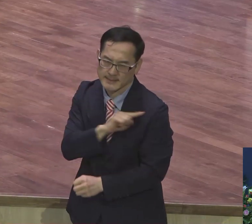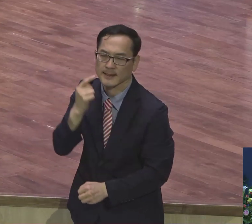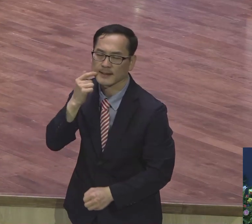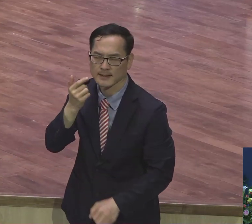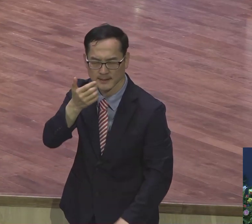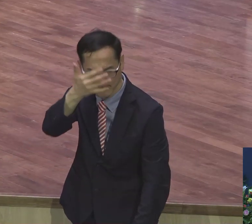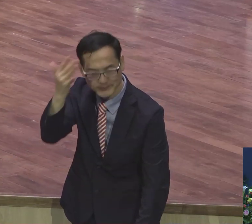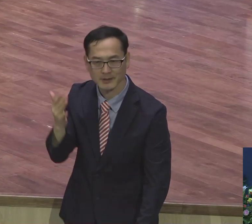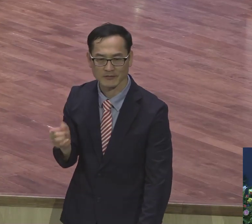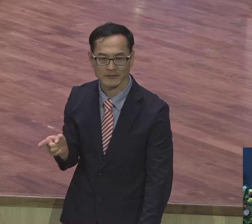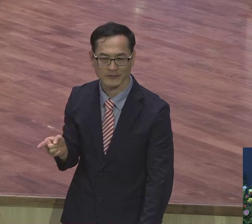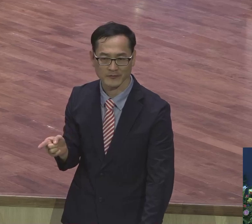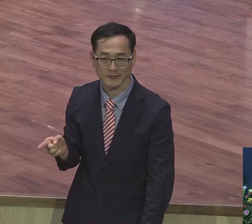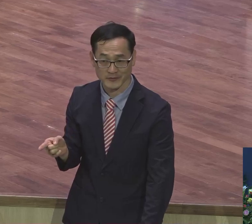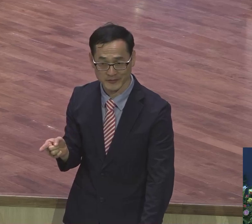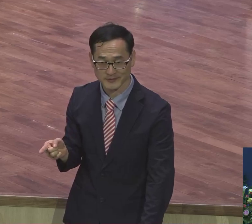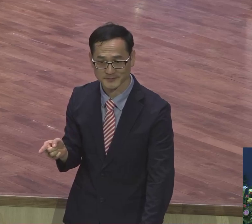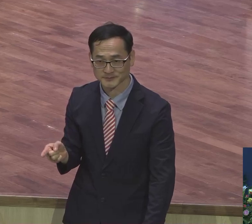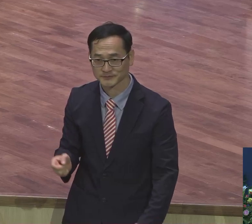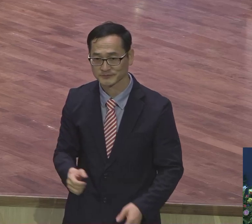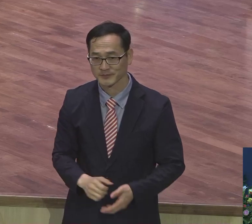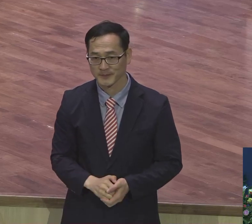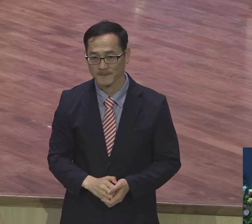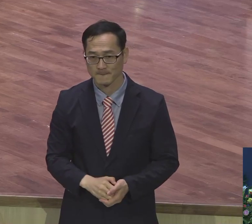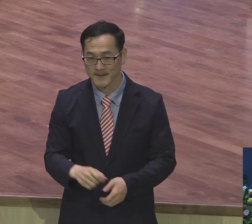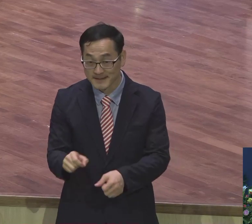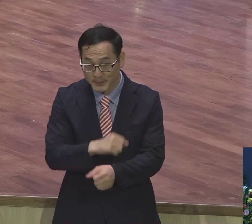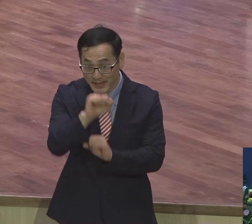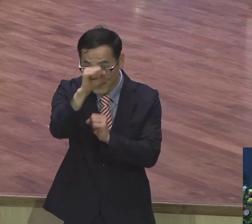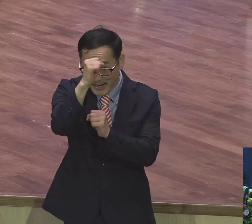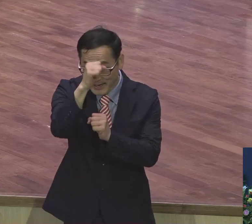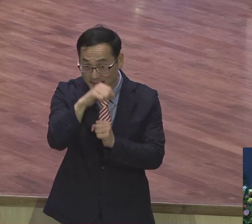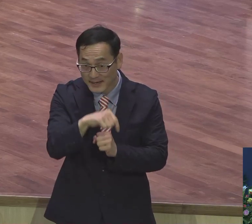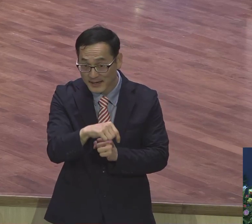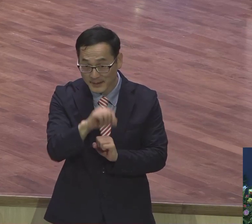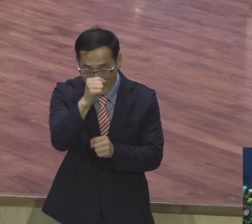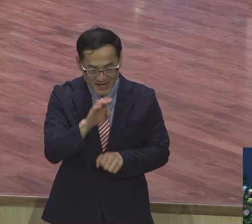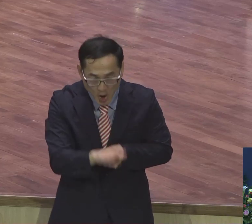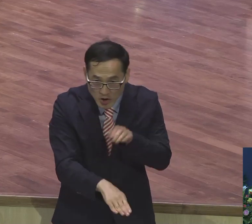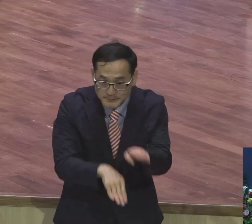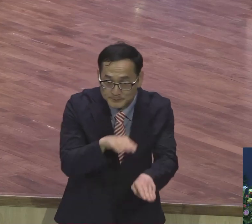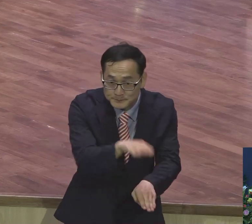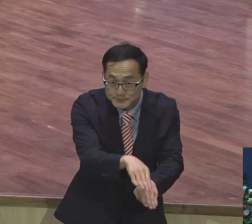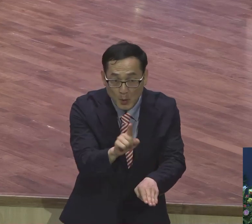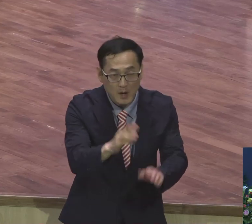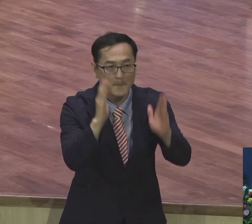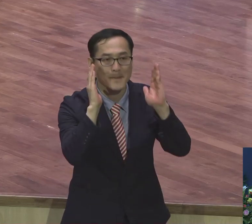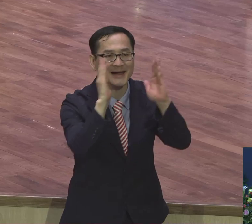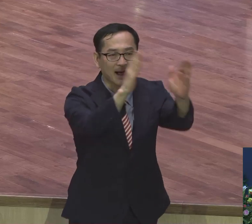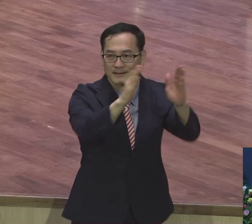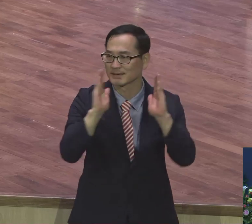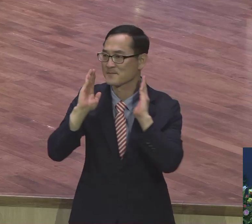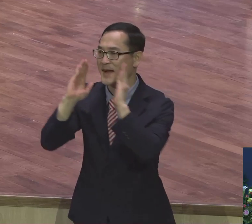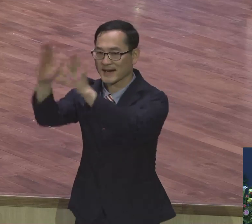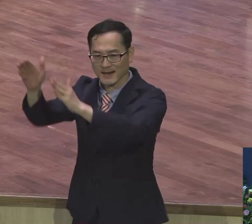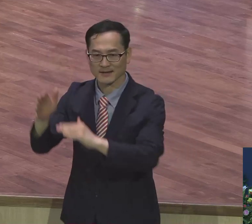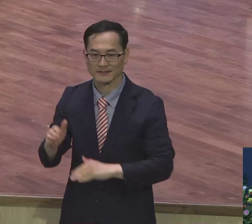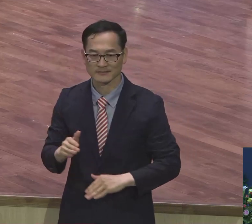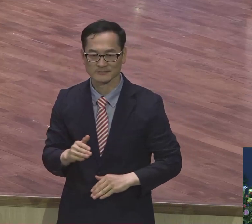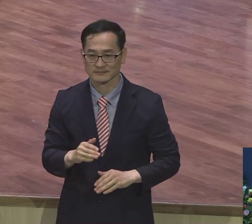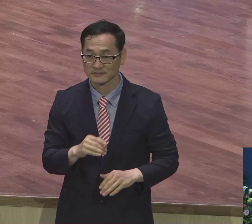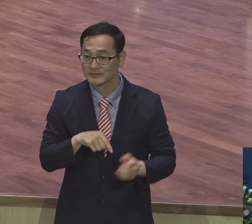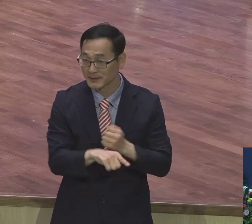분명히 기억하시기 바랍니다. 특별히 이 발걸음이란 것은요. 발걸음은 방향성을 의미해요. 방향성.